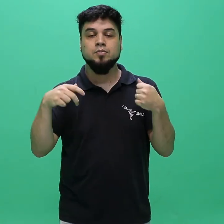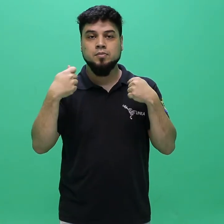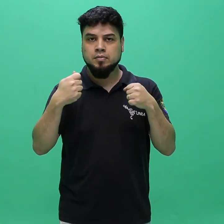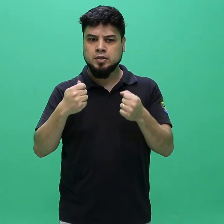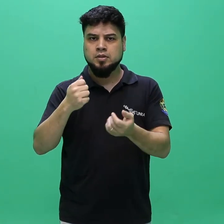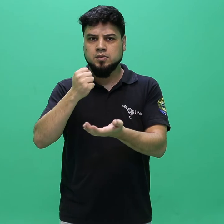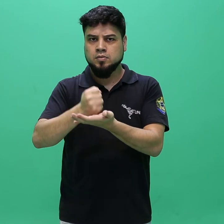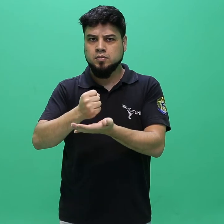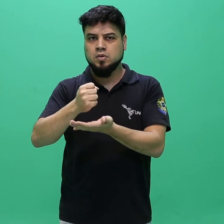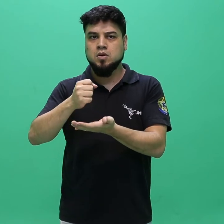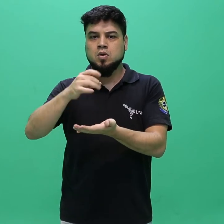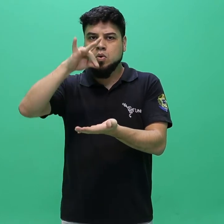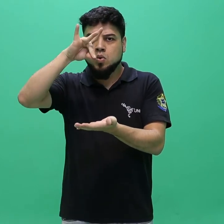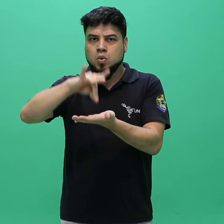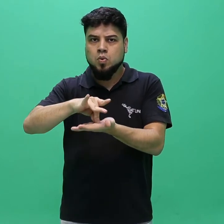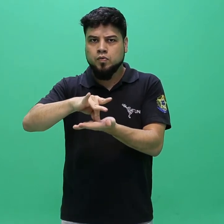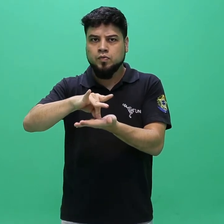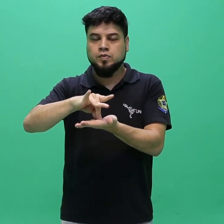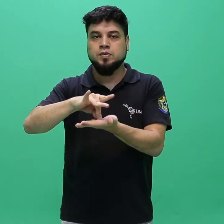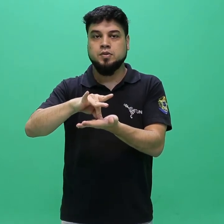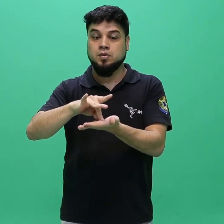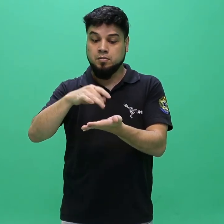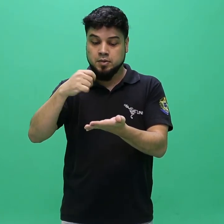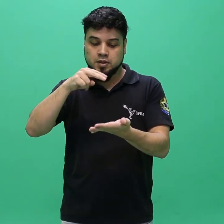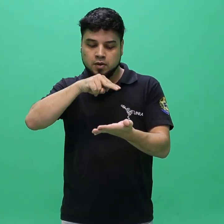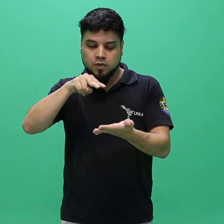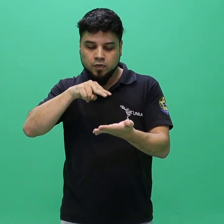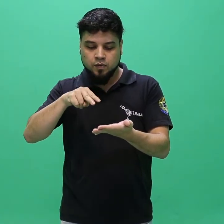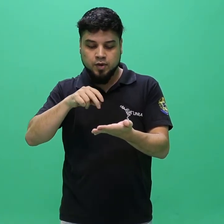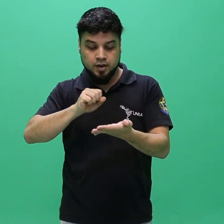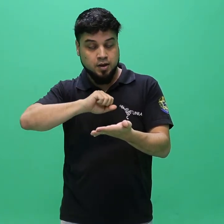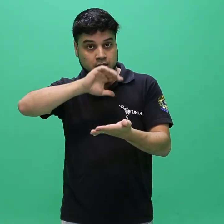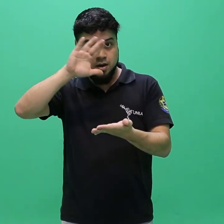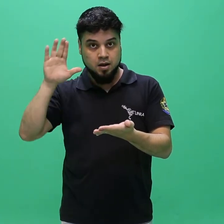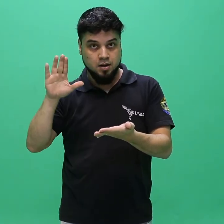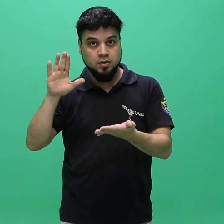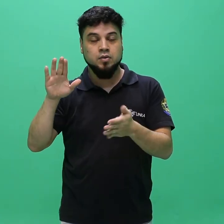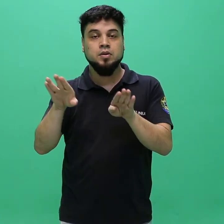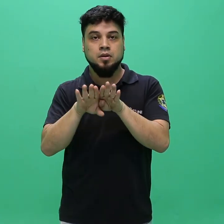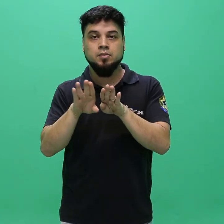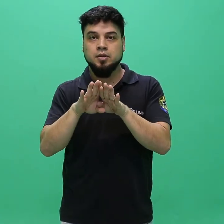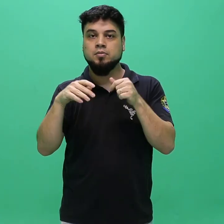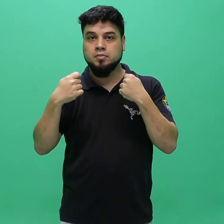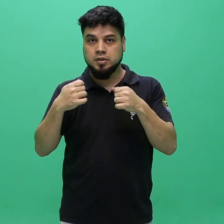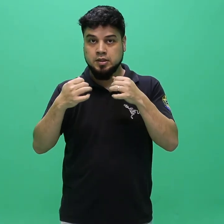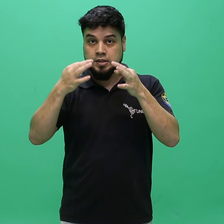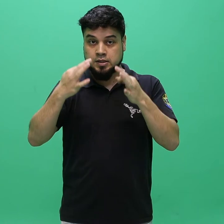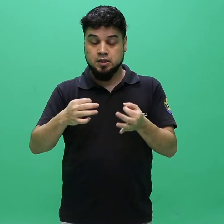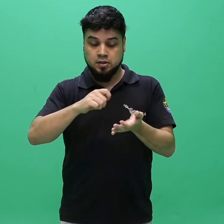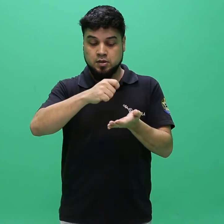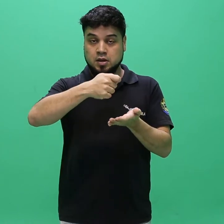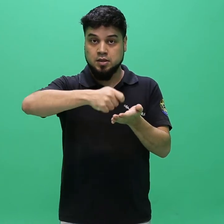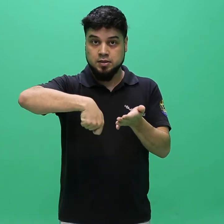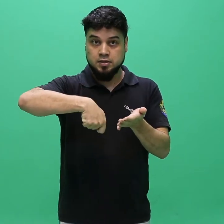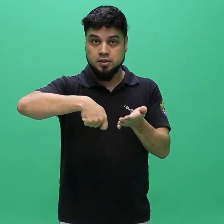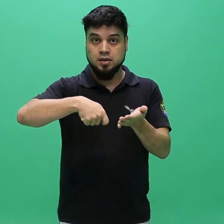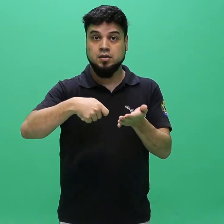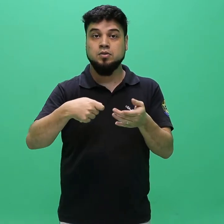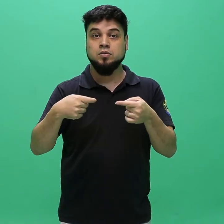assinados em conformidade com a legislação vigente e com as normas descritas no presente